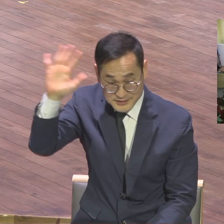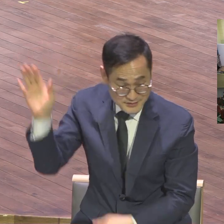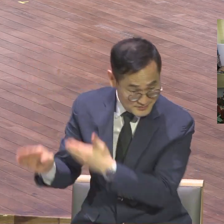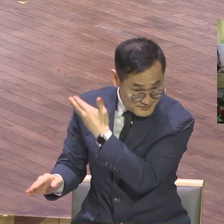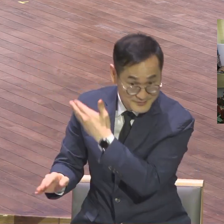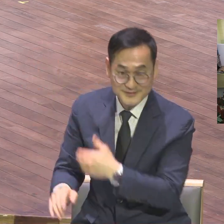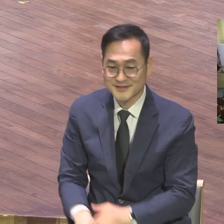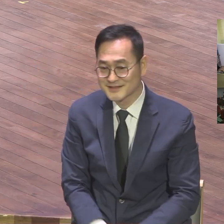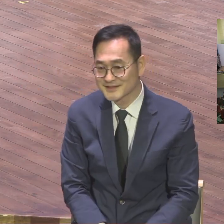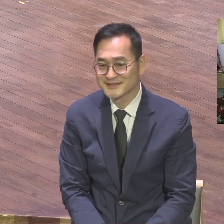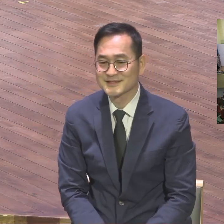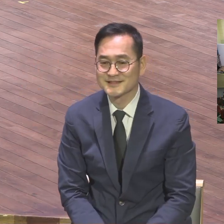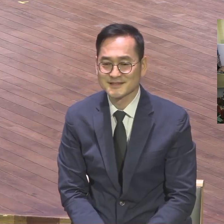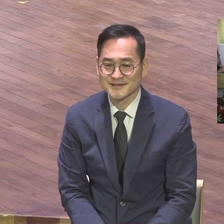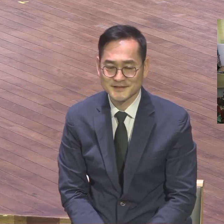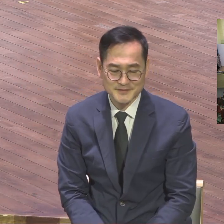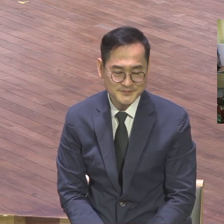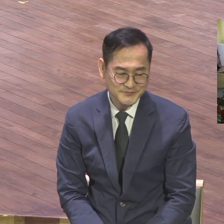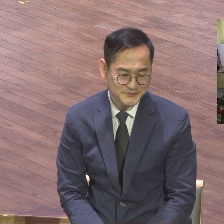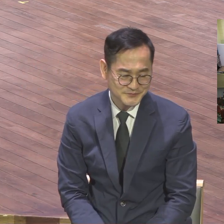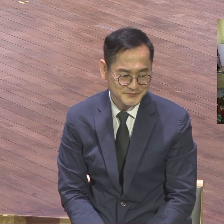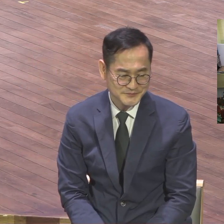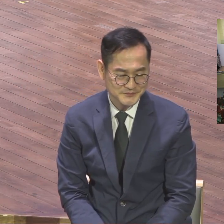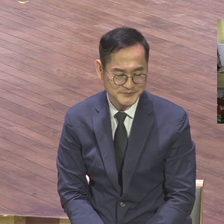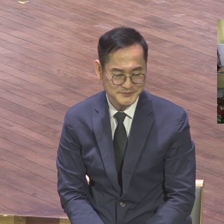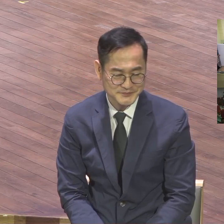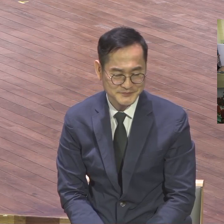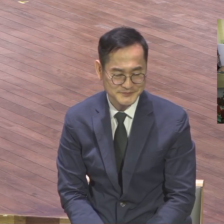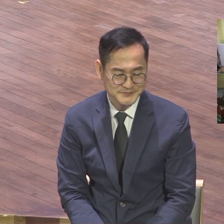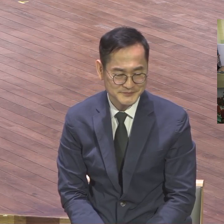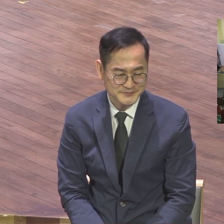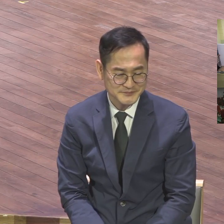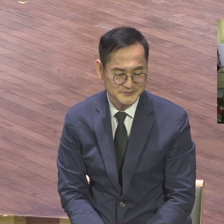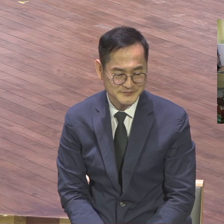원리스홀 제일 오른쪽에 있는 원리스홀 하나씩 하세요. 하나씩